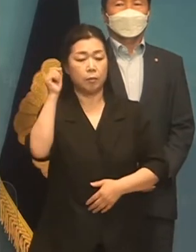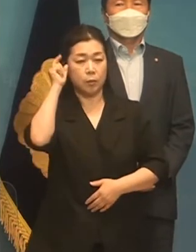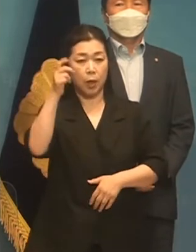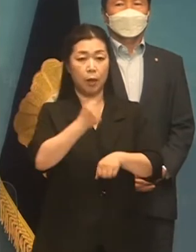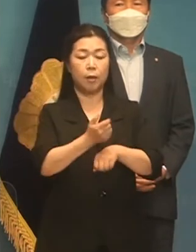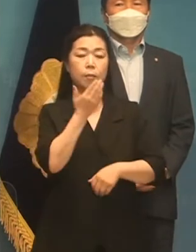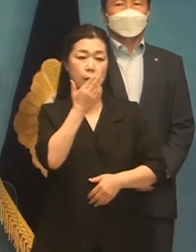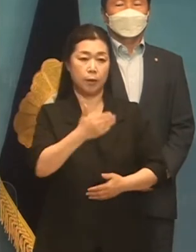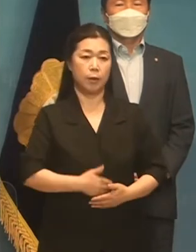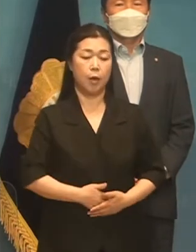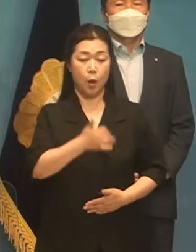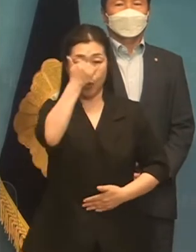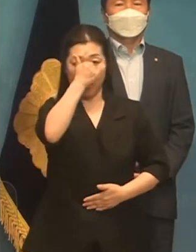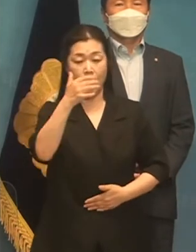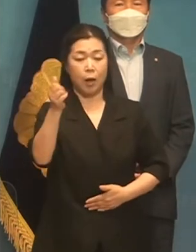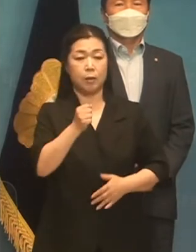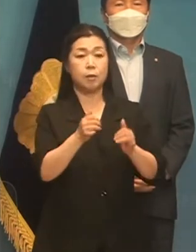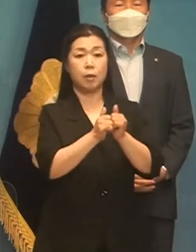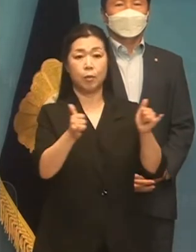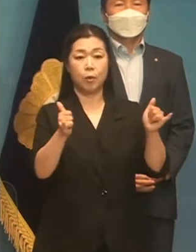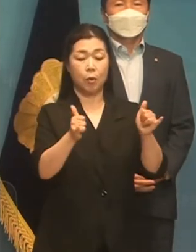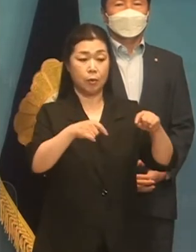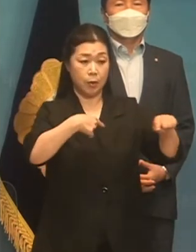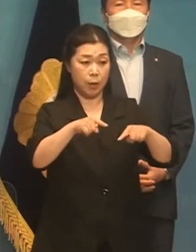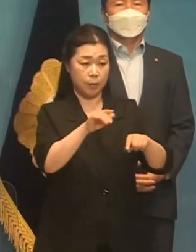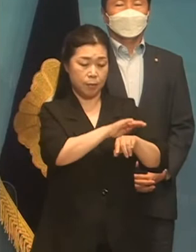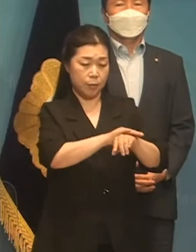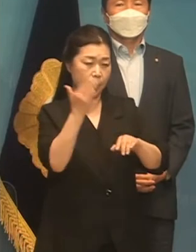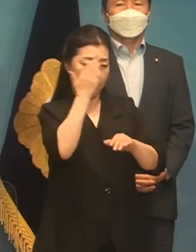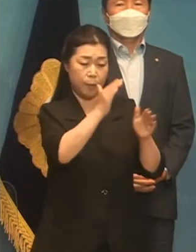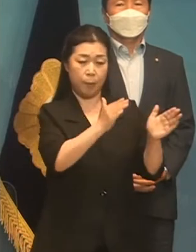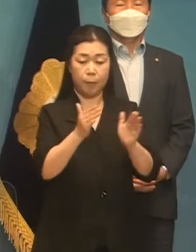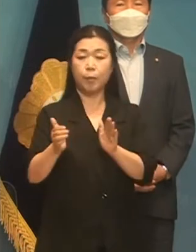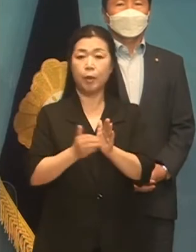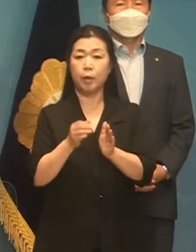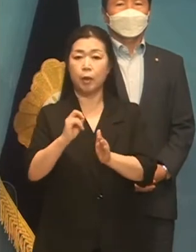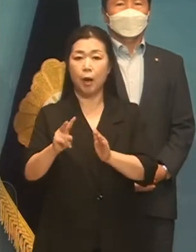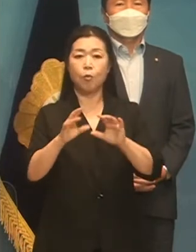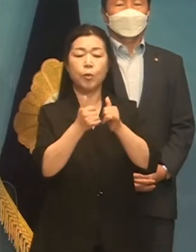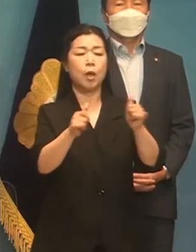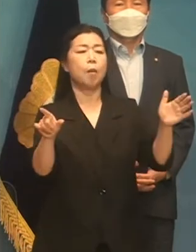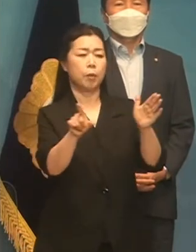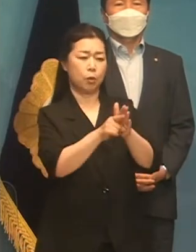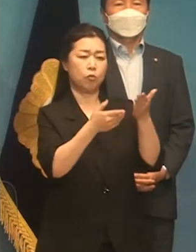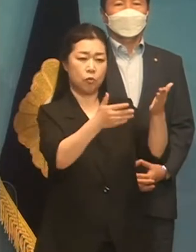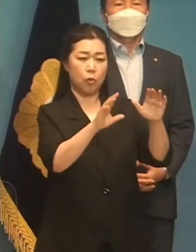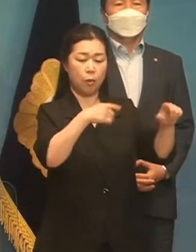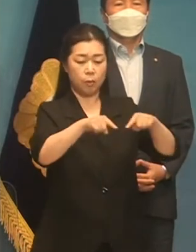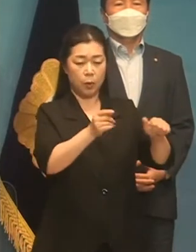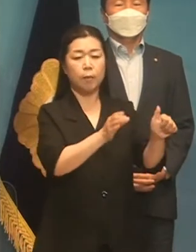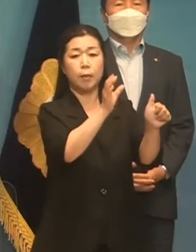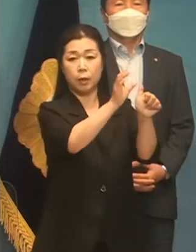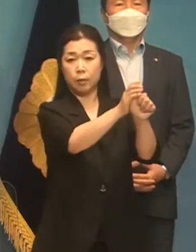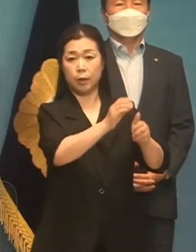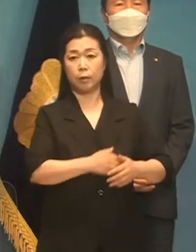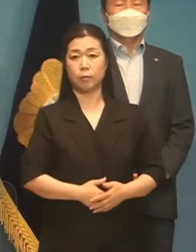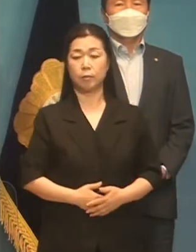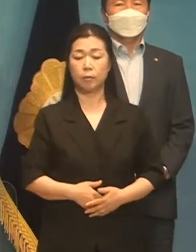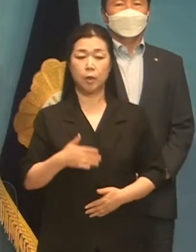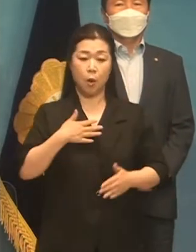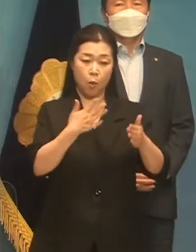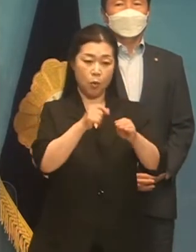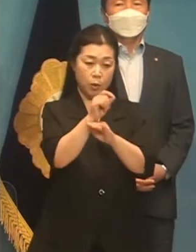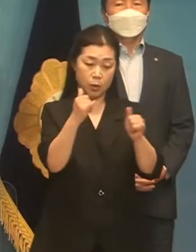도덕성을 갖춘 인물로 당이 정제돼야 국민이 유당 정부를 믿고 국정을 맡길 수 있습니다. 저는